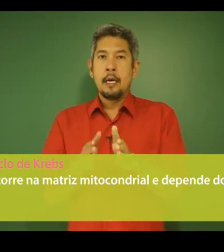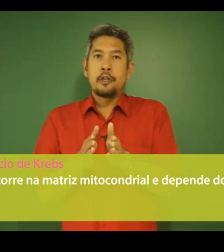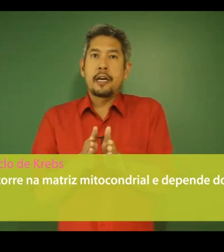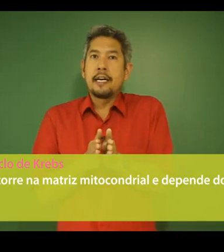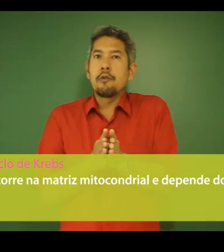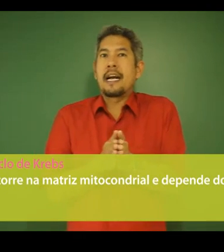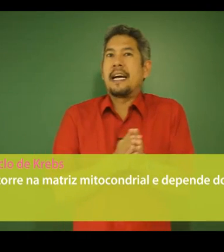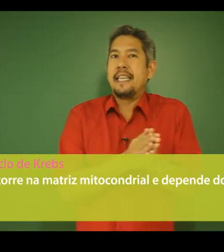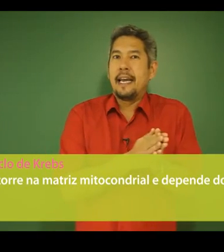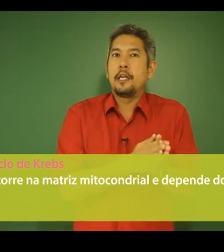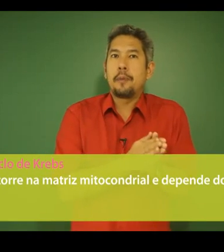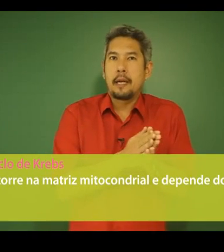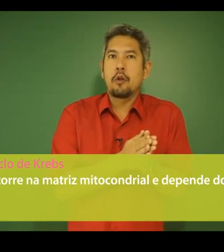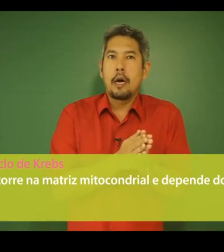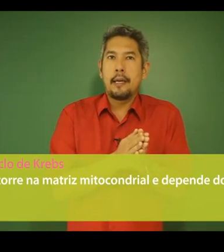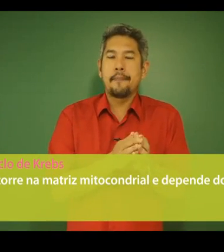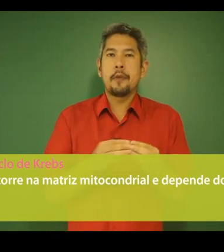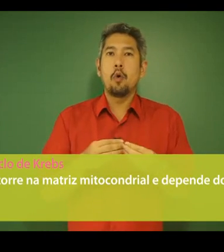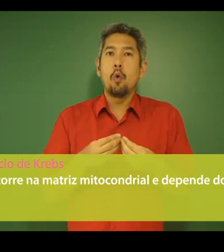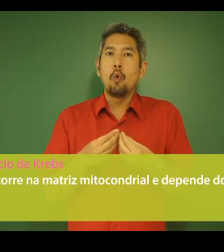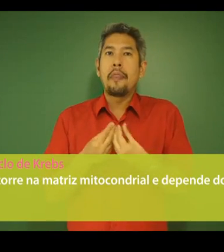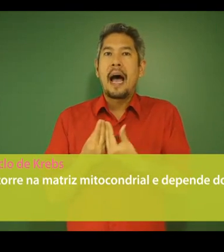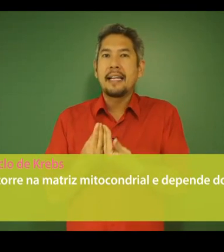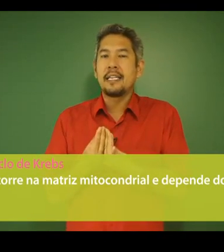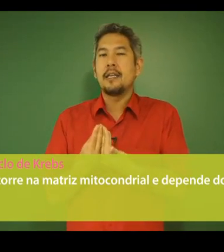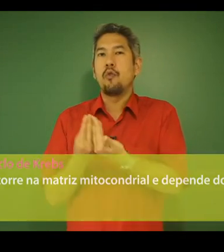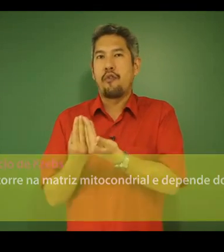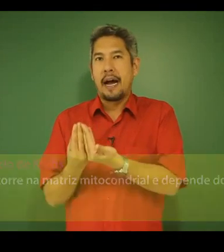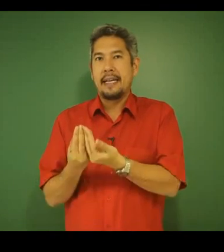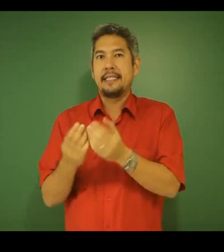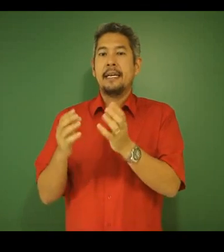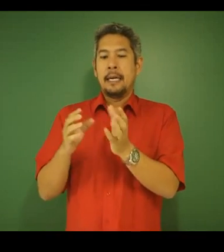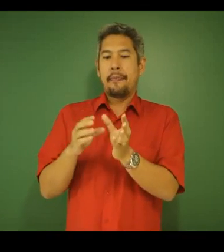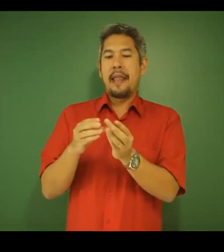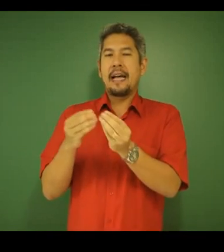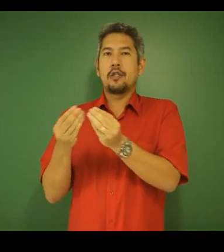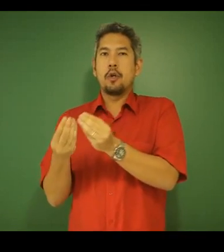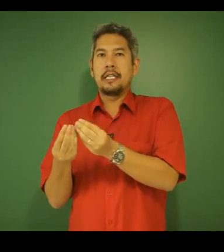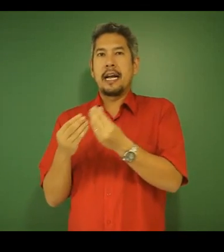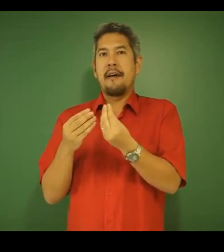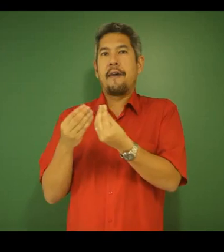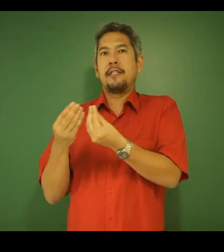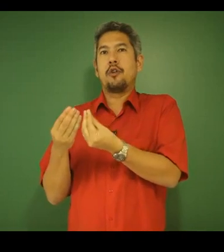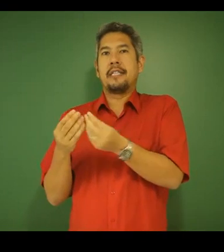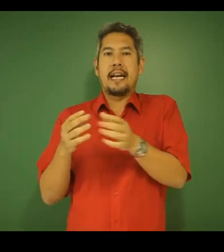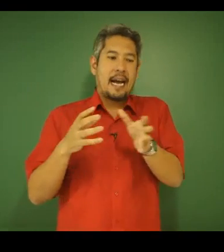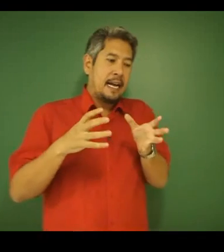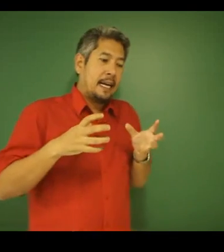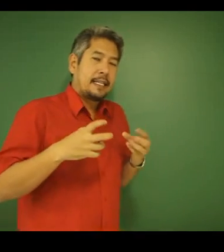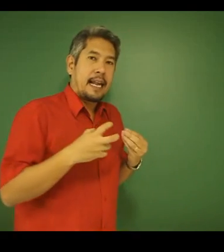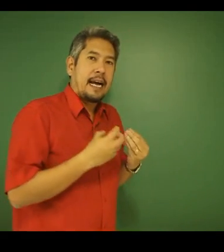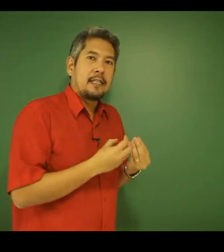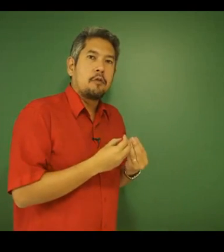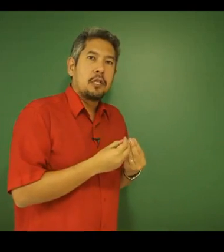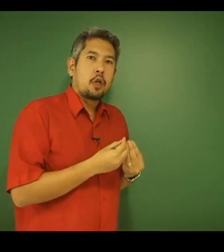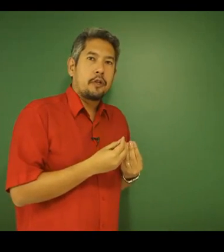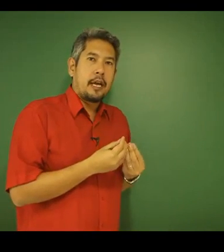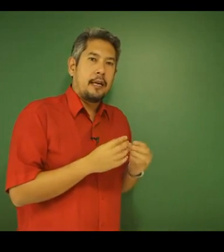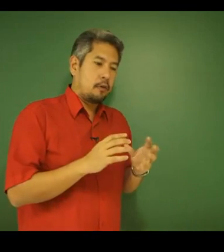Chegando na cadeia respiratória, o NAD e o FAD, NAD2H, FAD2H, trazem os hidrogênios